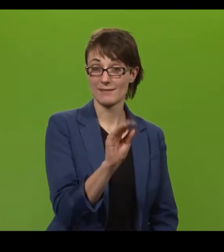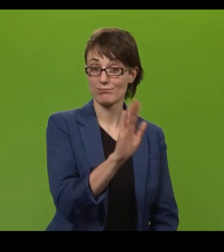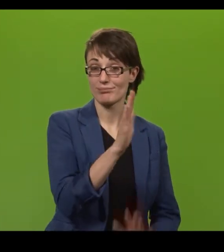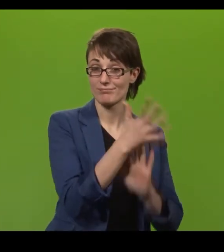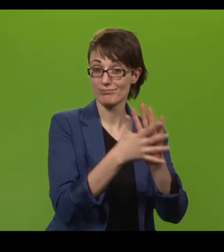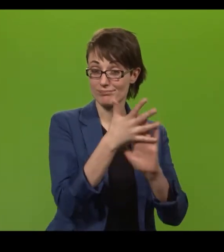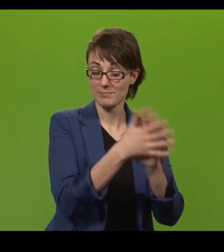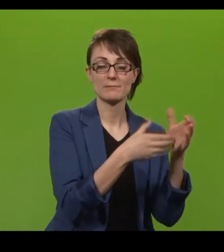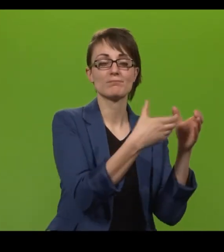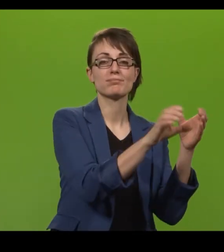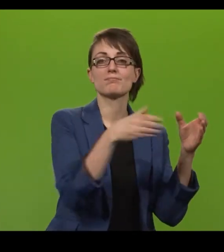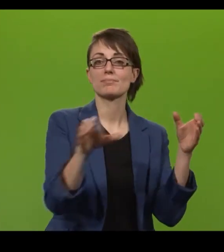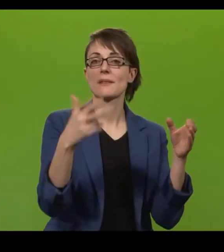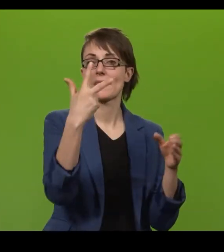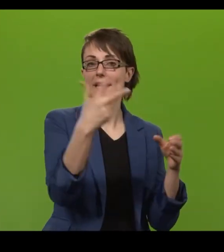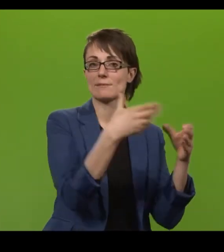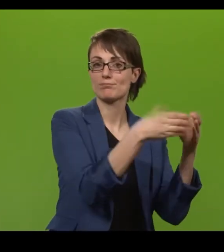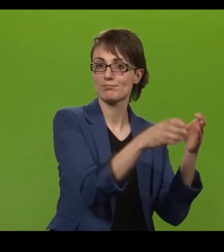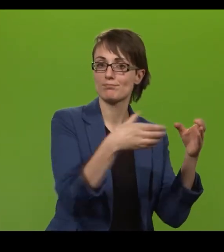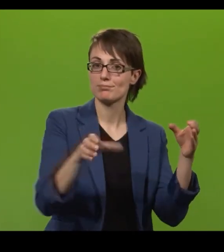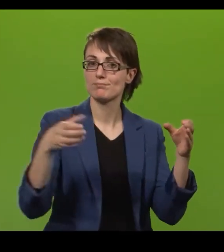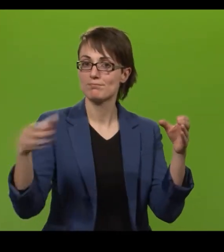Í tókmúli skiptast sagnir í þrjá flokka.